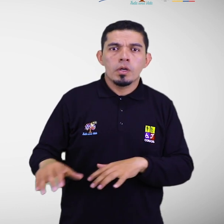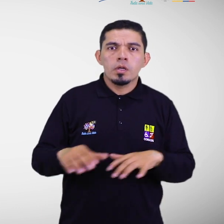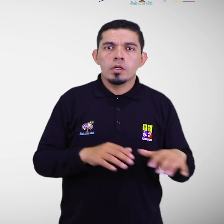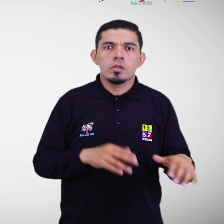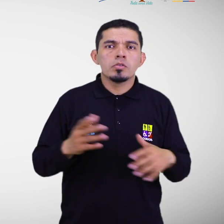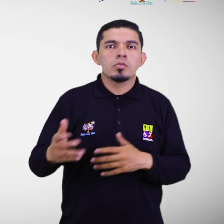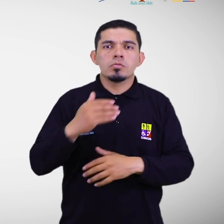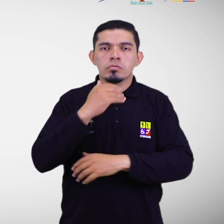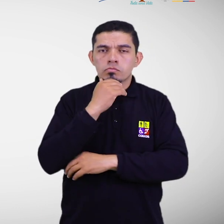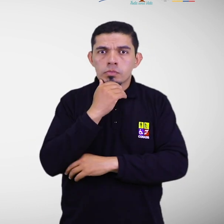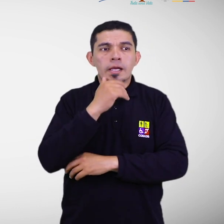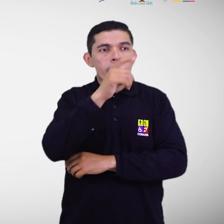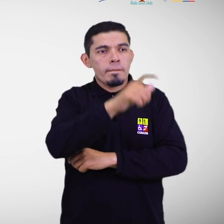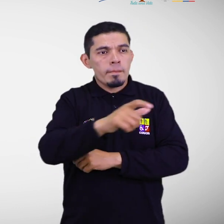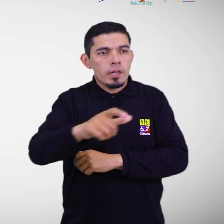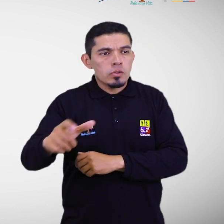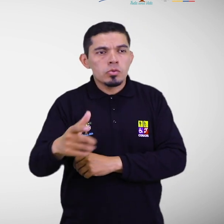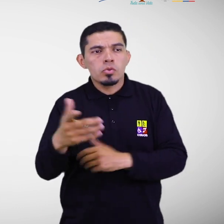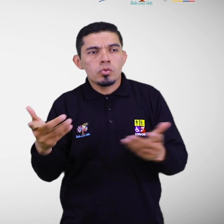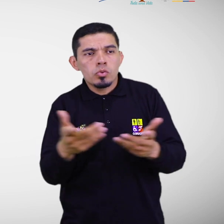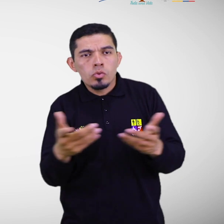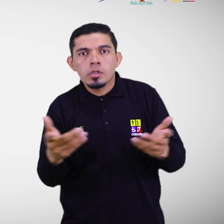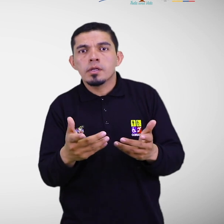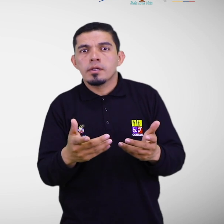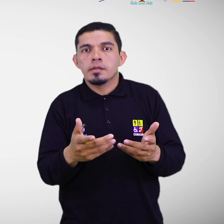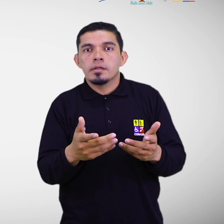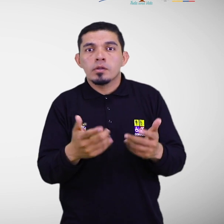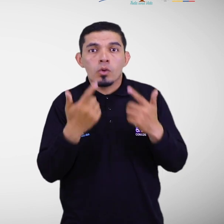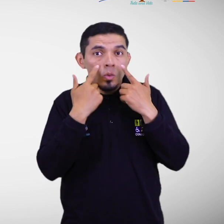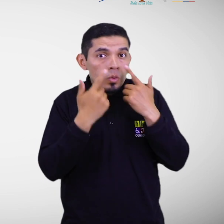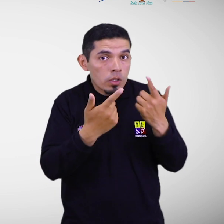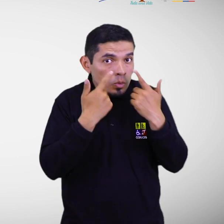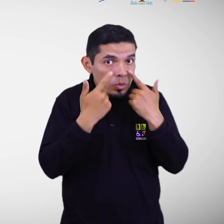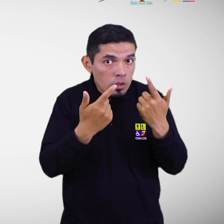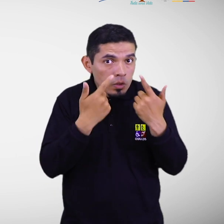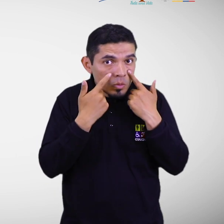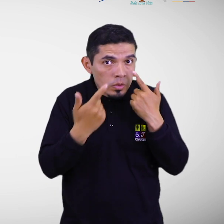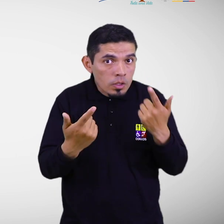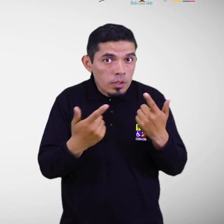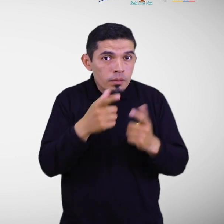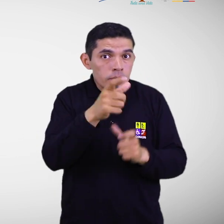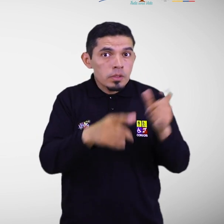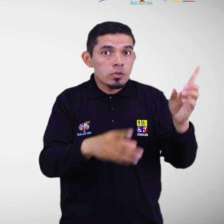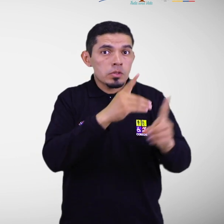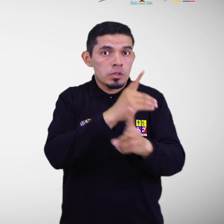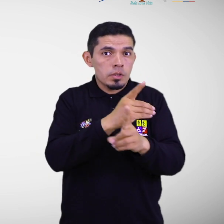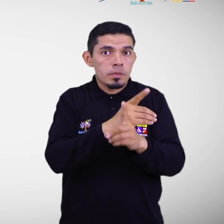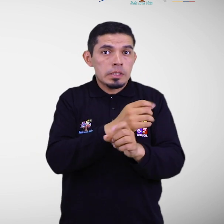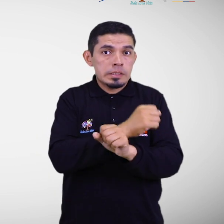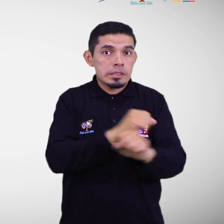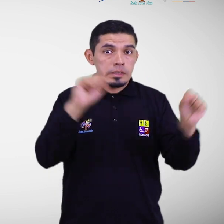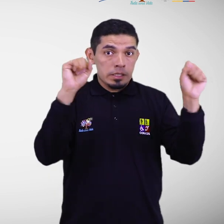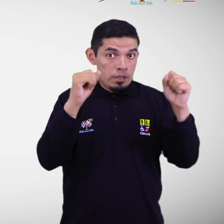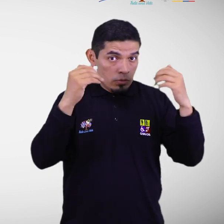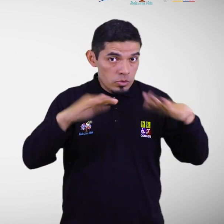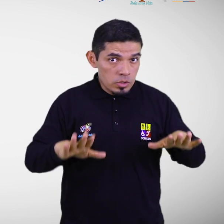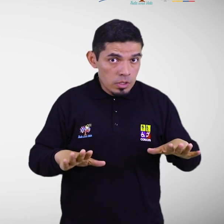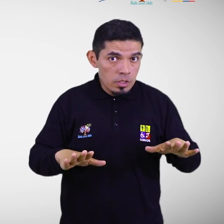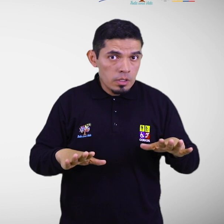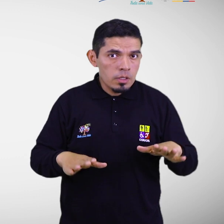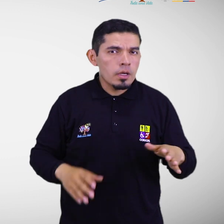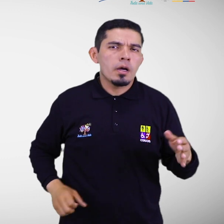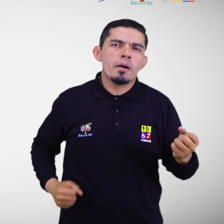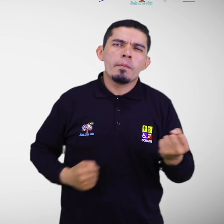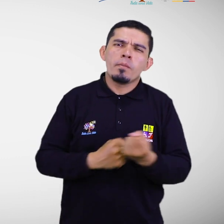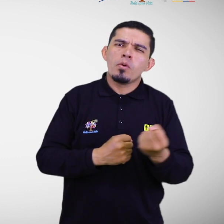y la referencia de casos existentes, a fin de velar para que las personas con discapacidad sobrevivientes, reciban un